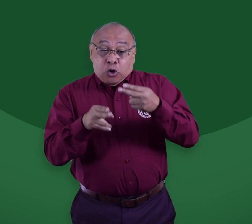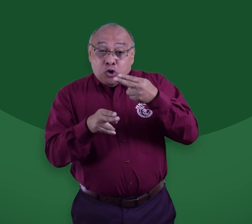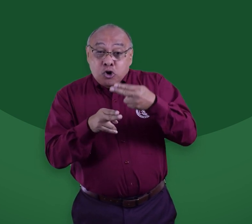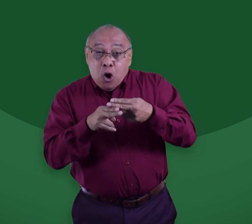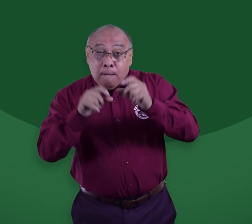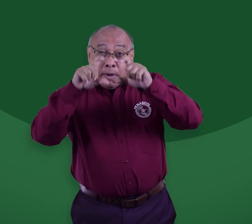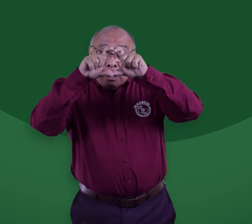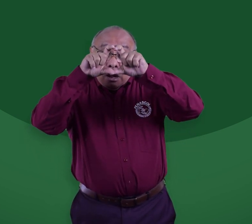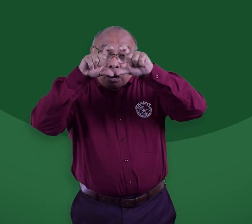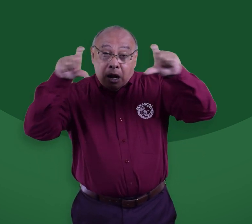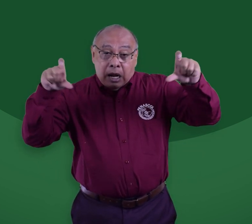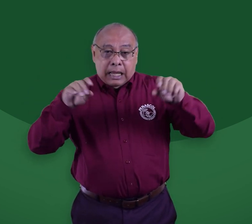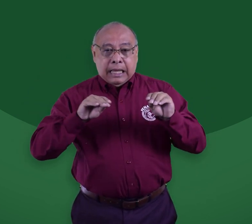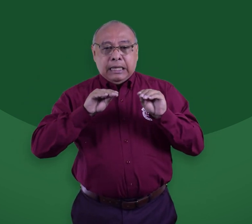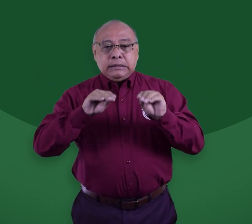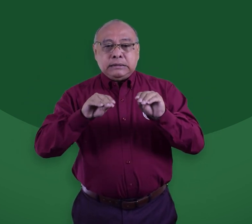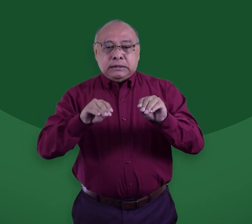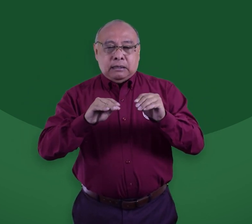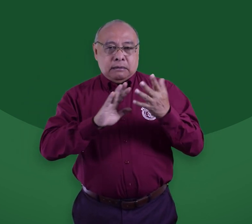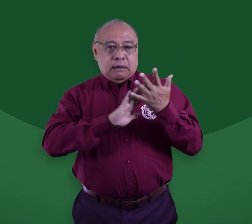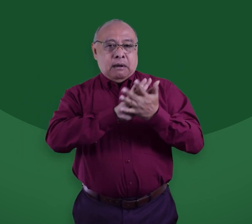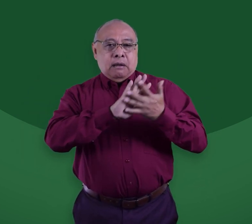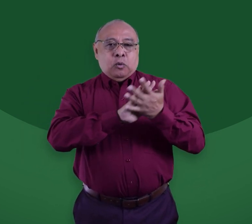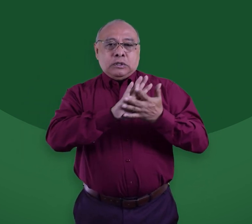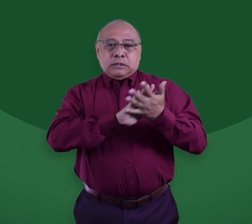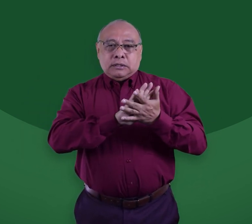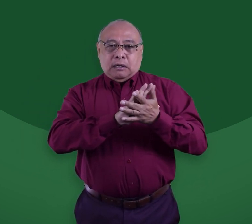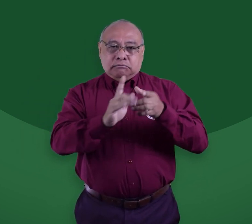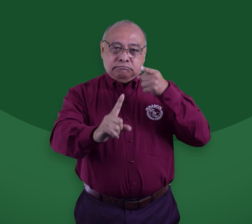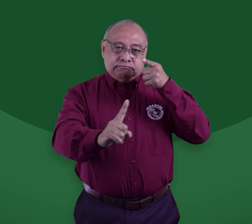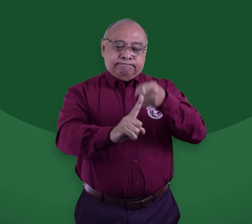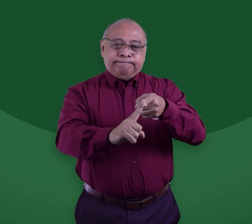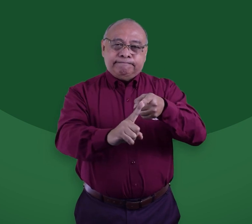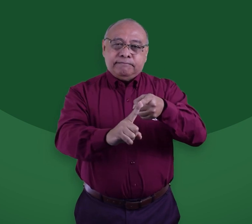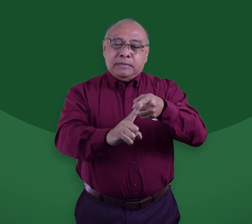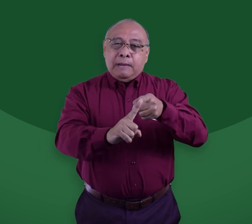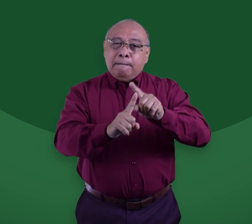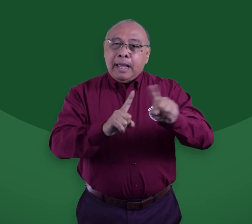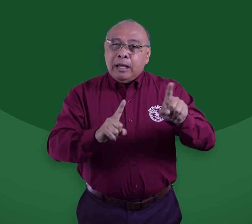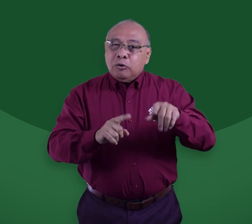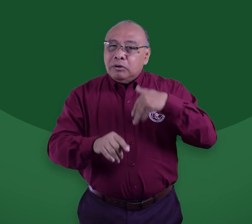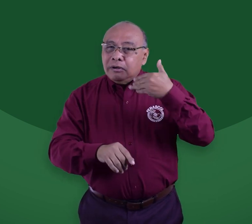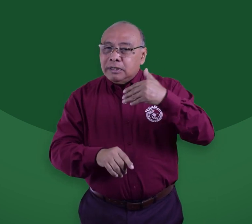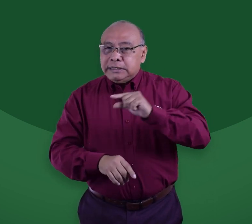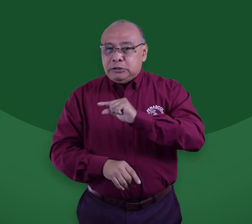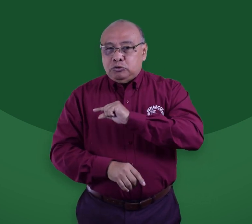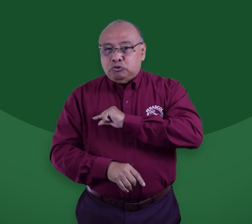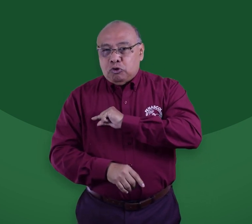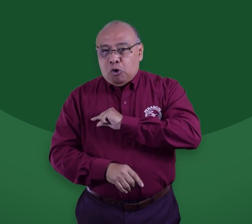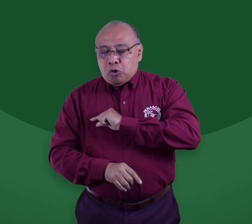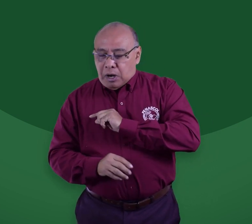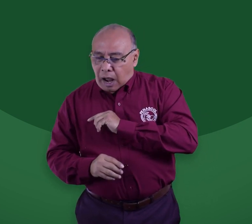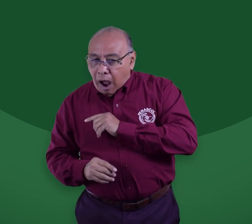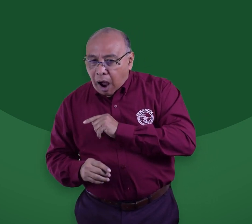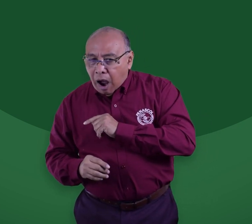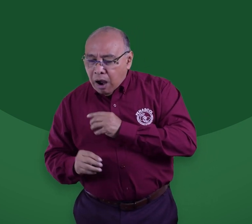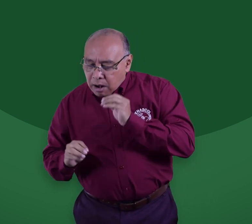proyecto, al inicio, tenía como tema la enseñanza de la lengua de señas, pero gracias a una importante